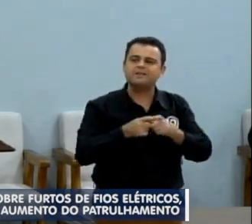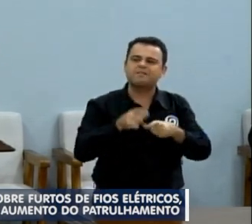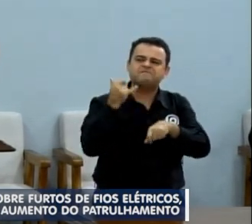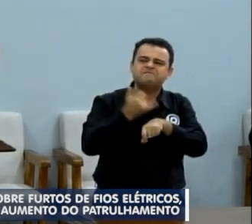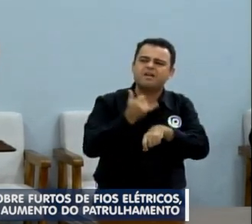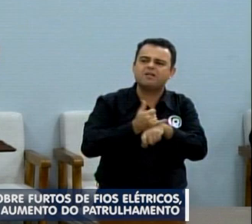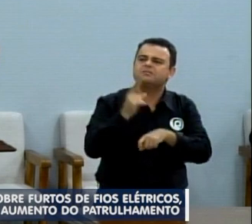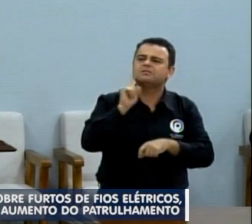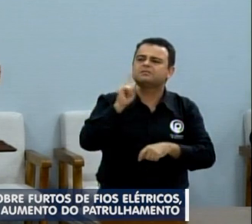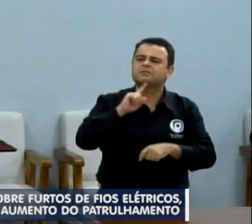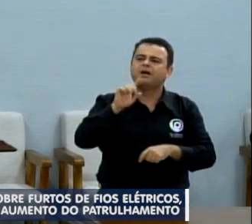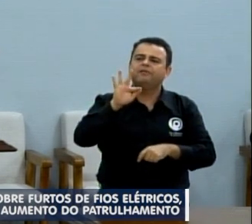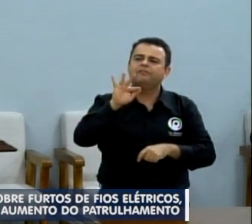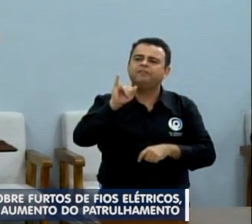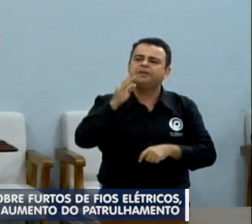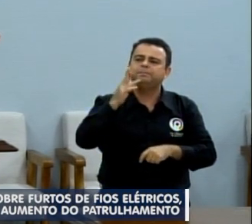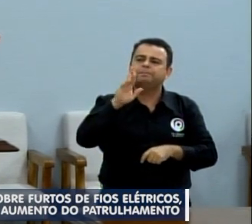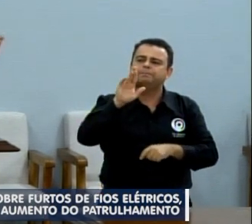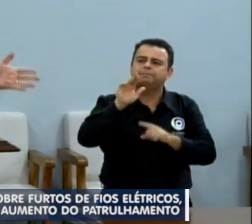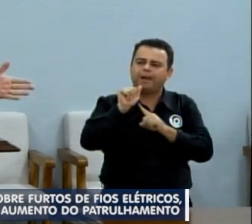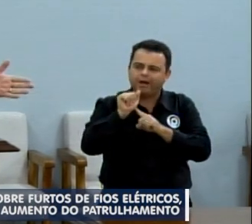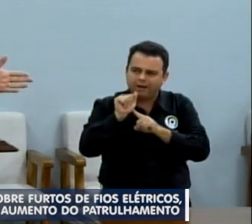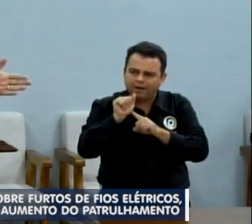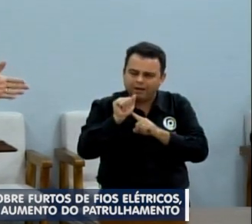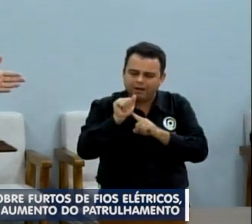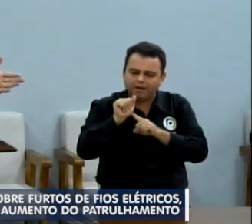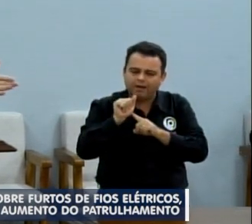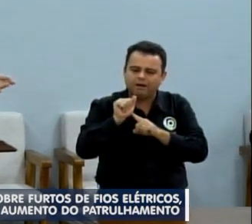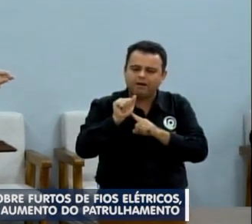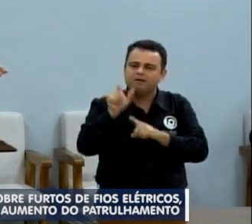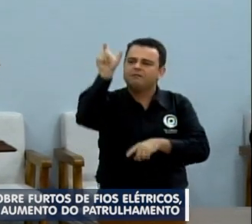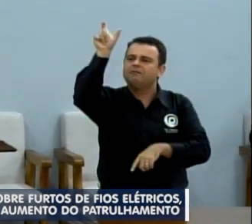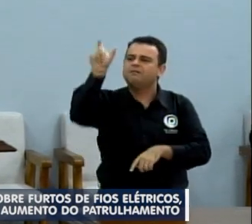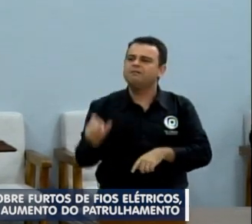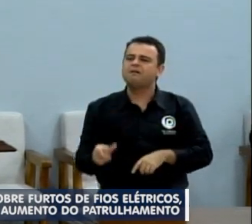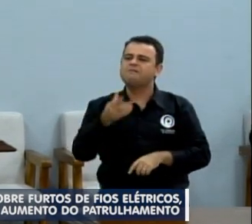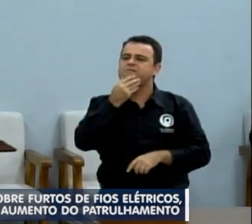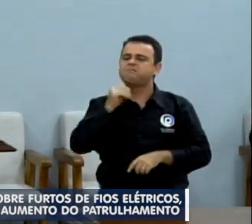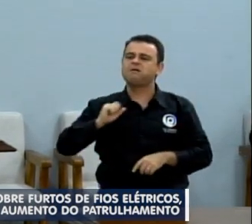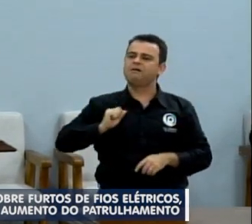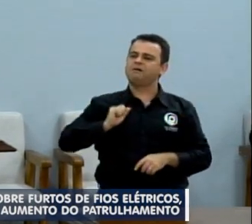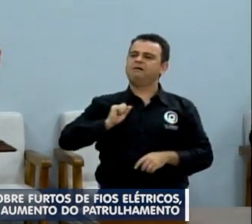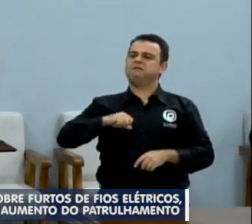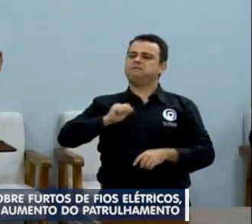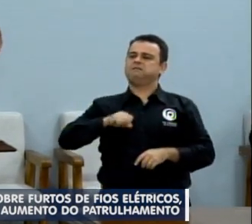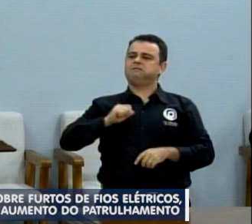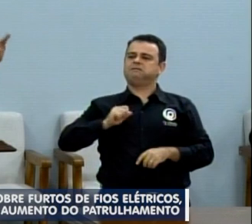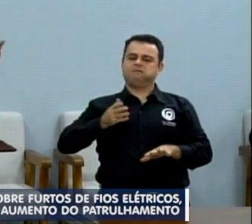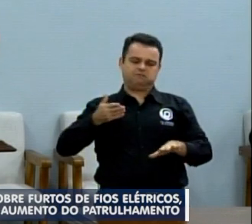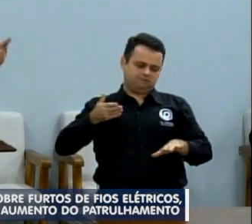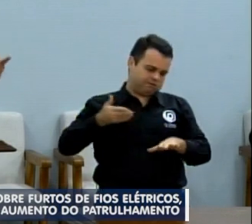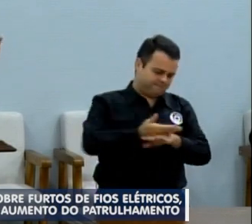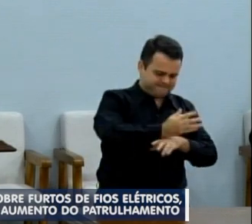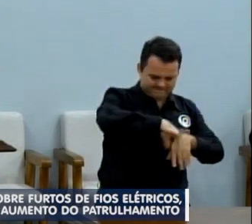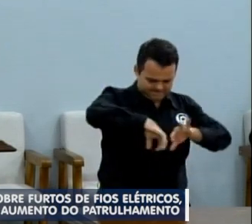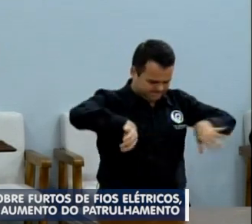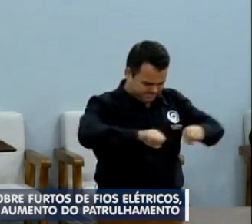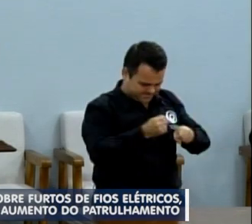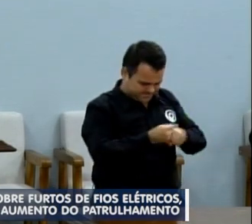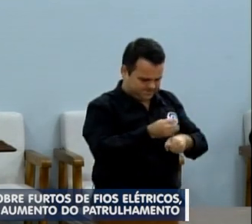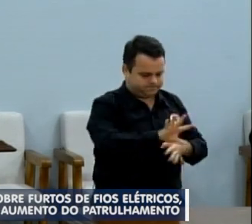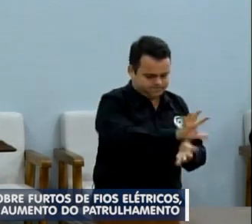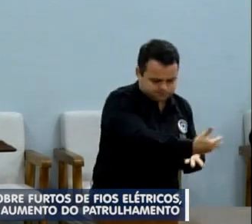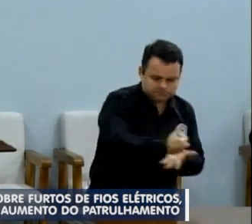ferro, era de fibra. E o bandido, o ladrão, ele roubou na madrugada uma